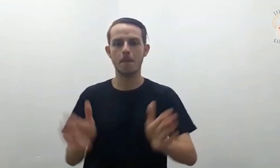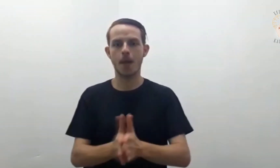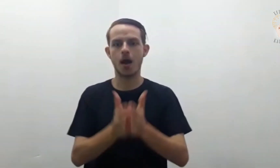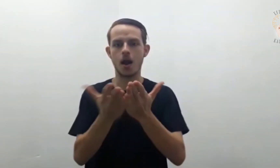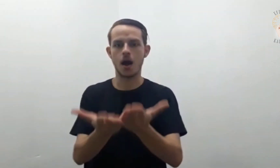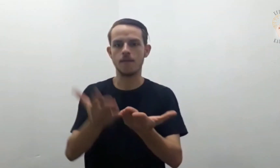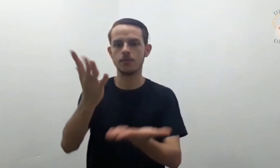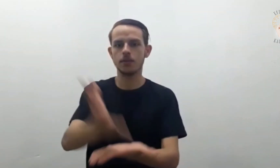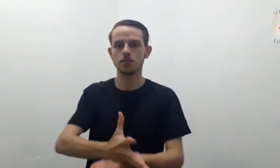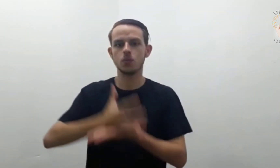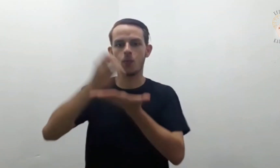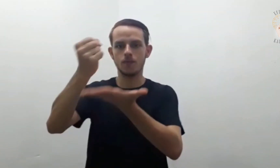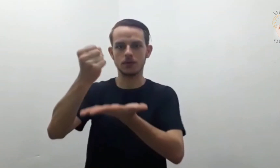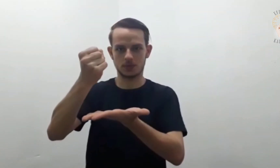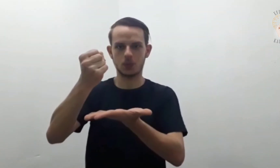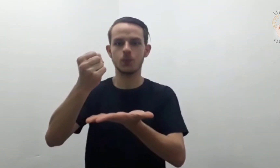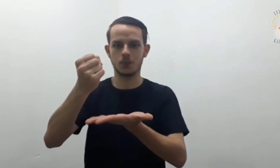Palavra da salvação